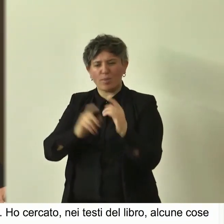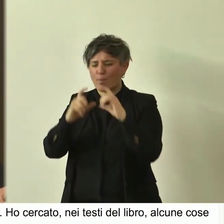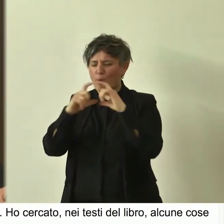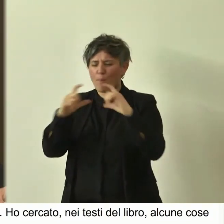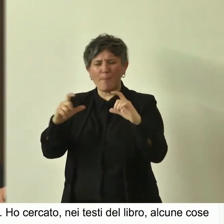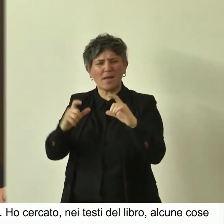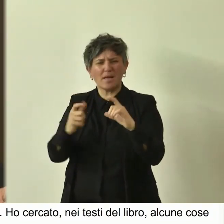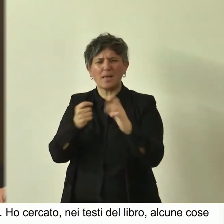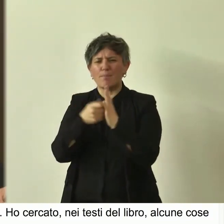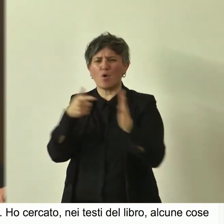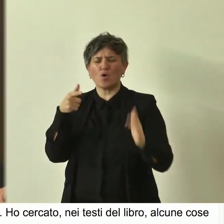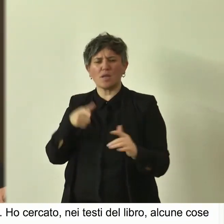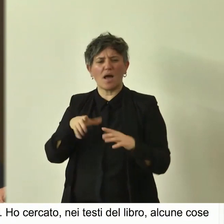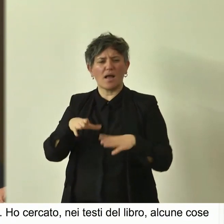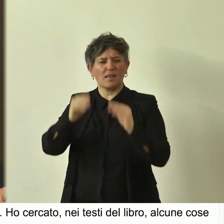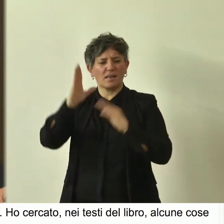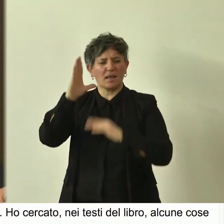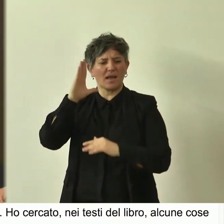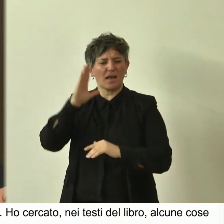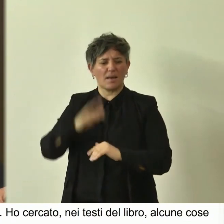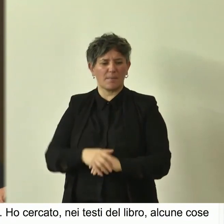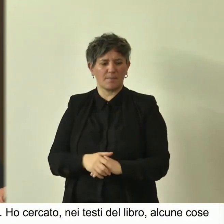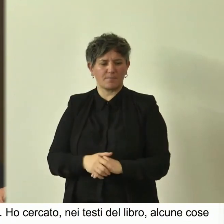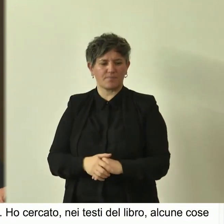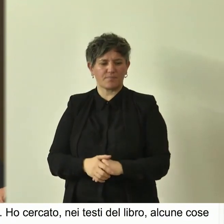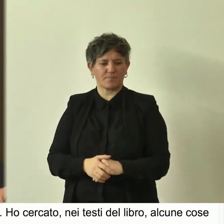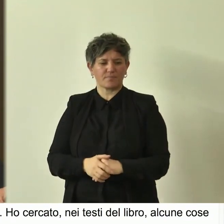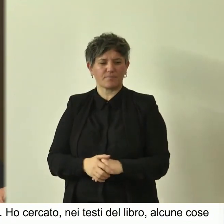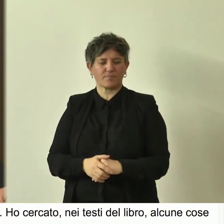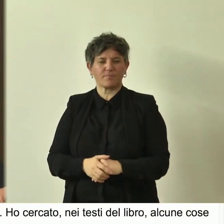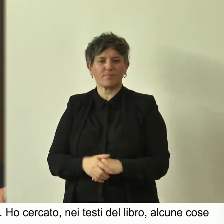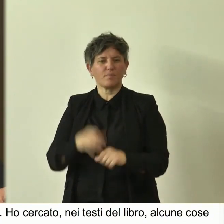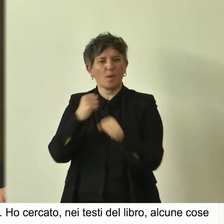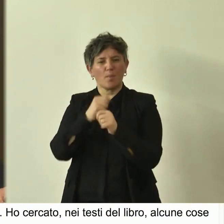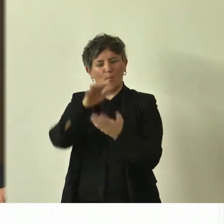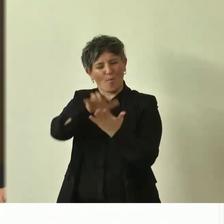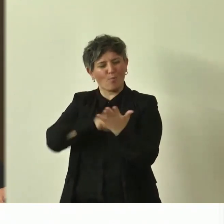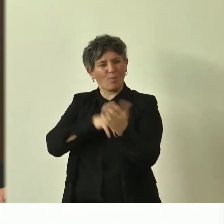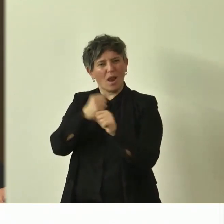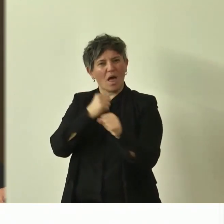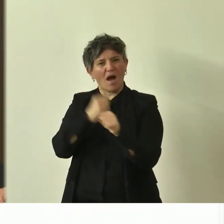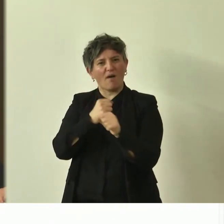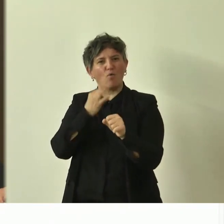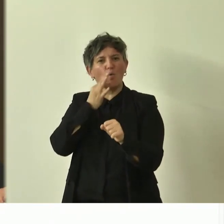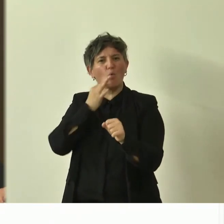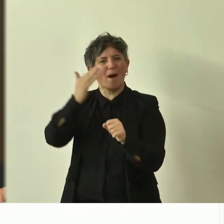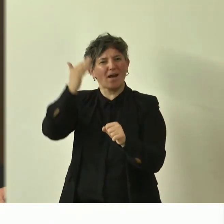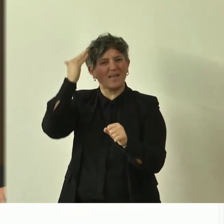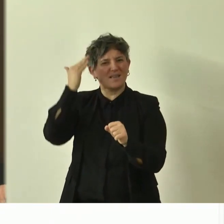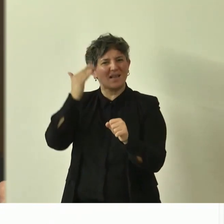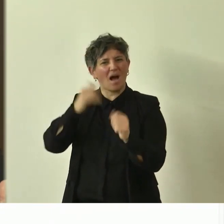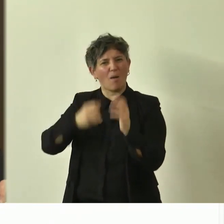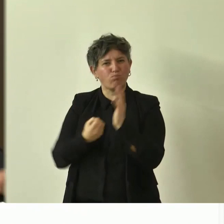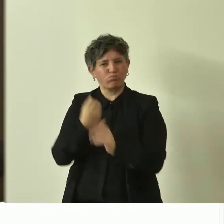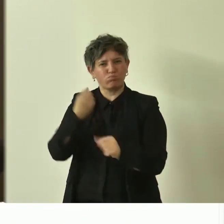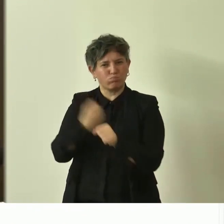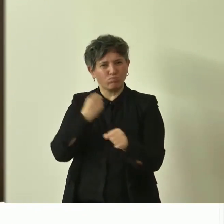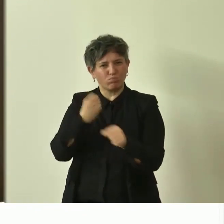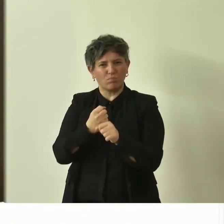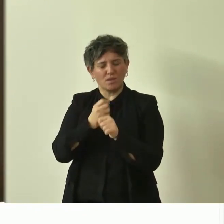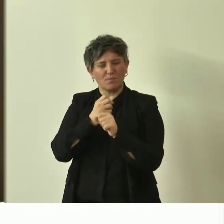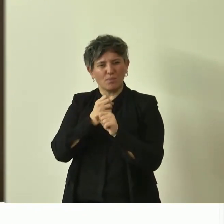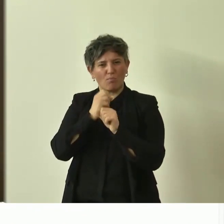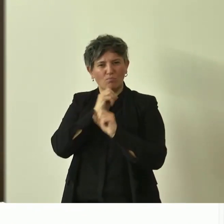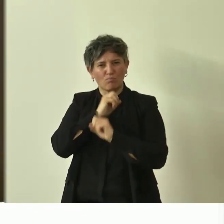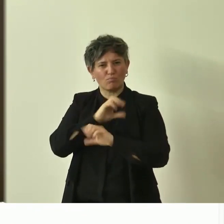importante del primo, diciamo, della prima opera letteraria dell'umanità, che getta una luce